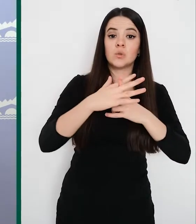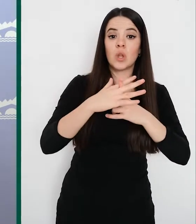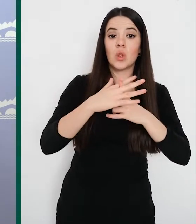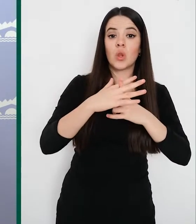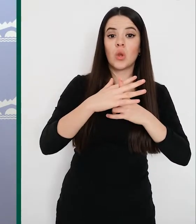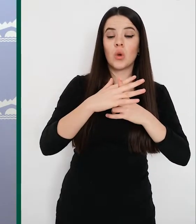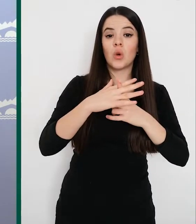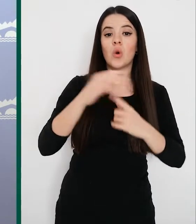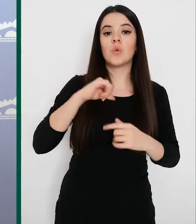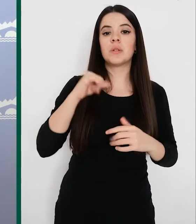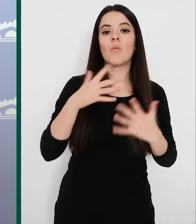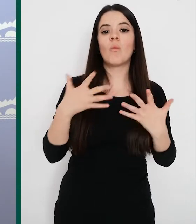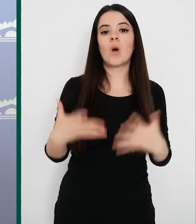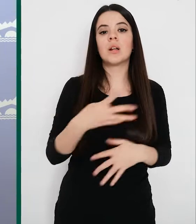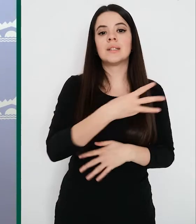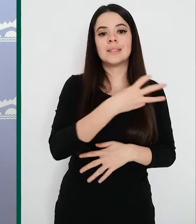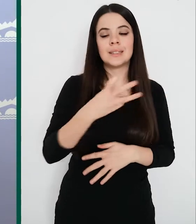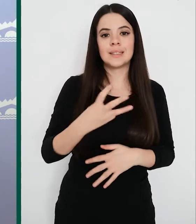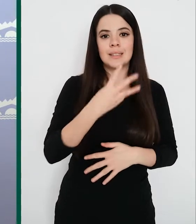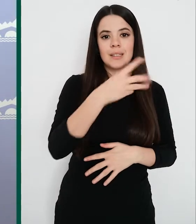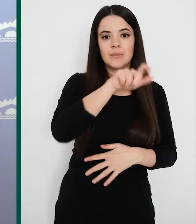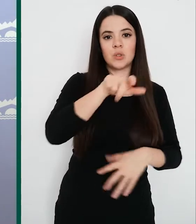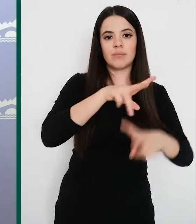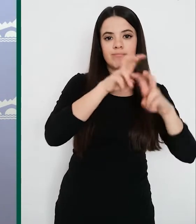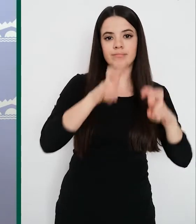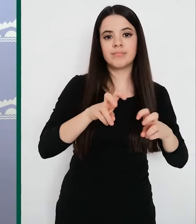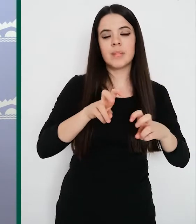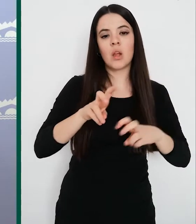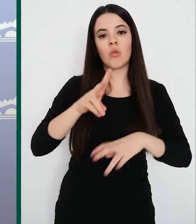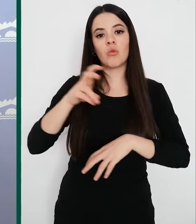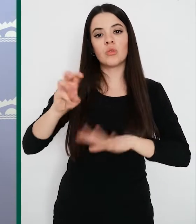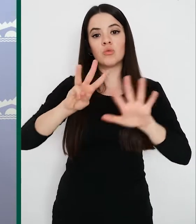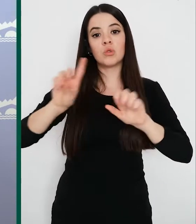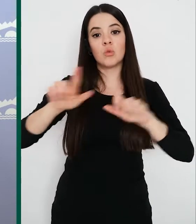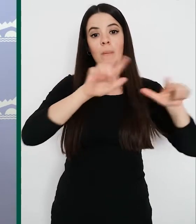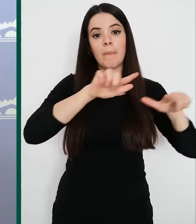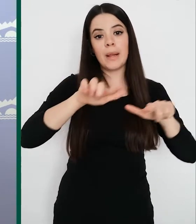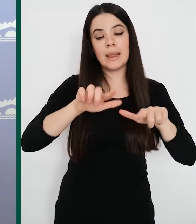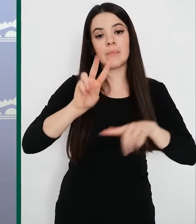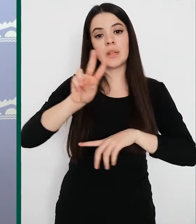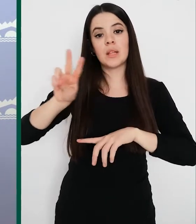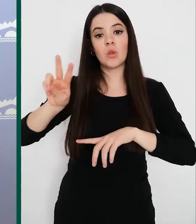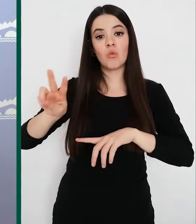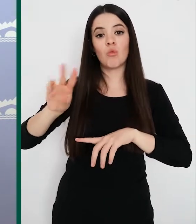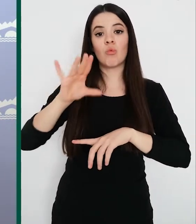decía hace un instante, hay 303 personas ingresadas, 281 en planta y 22 en la unidad de cuidados intensivos.